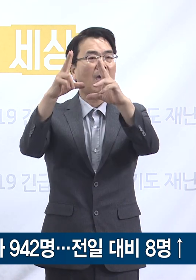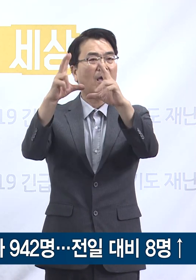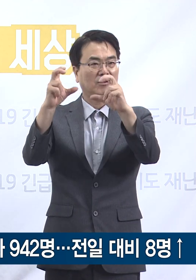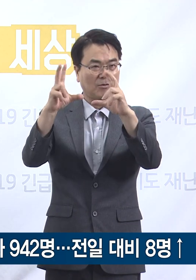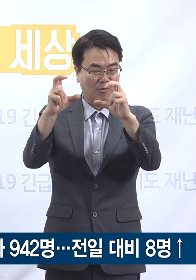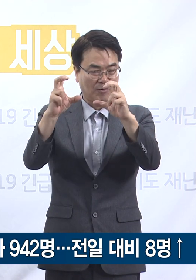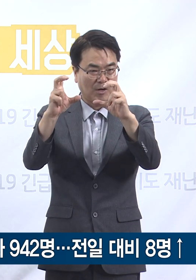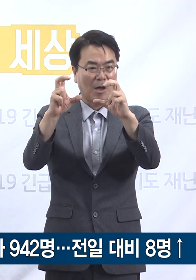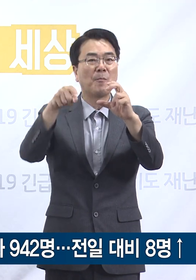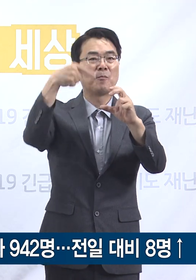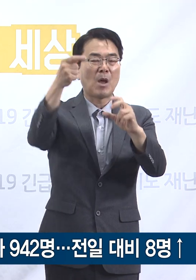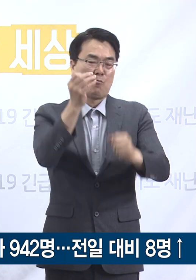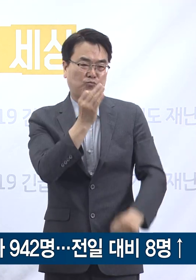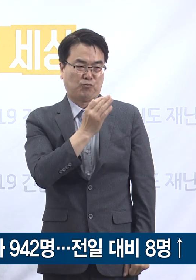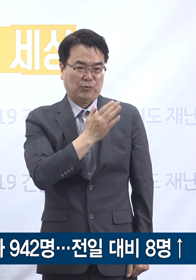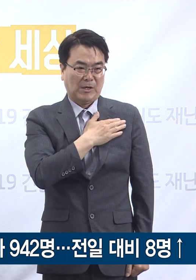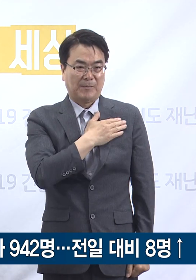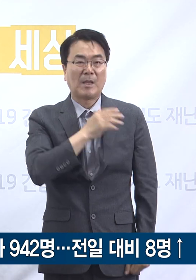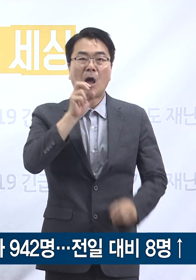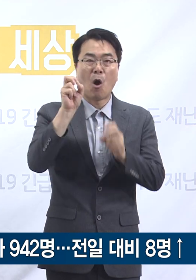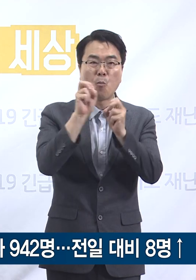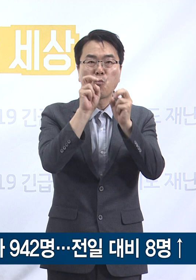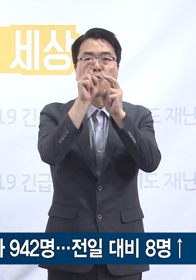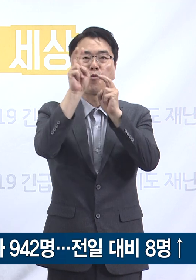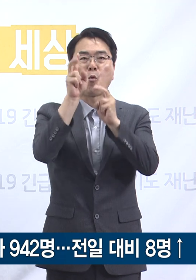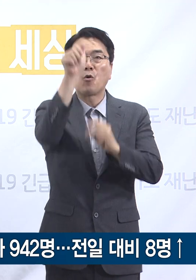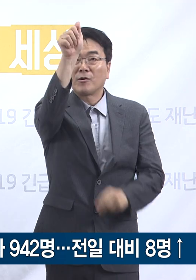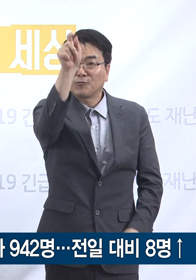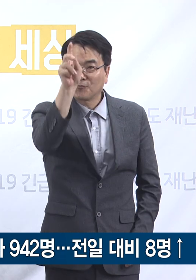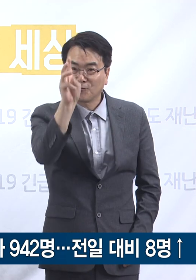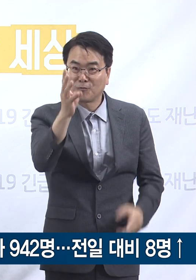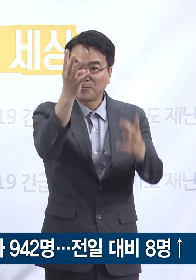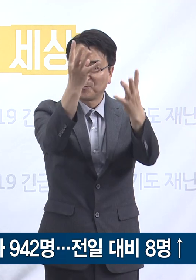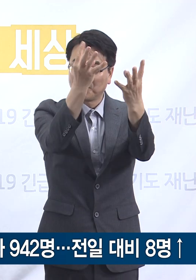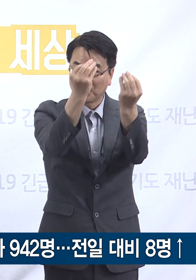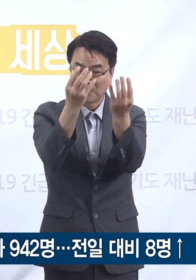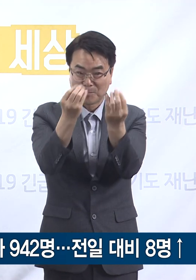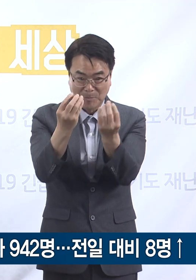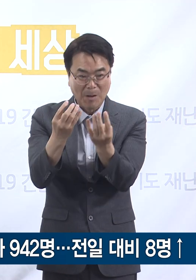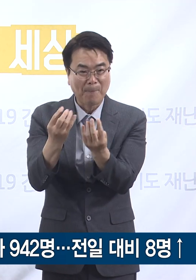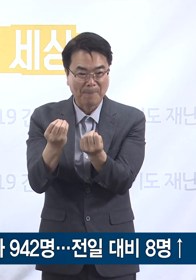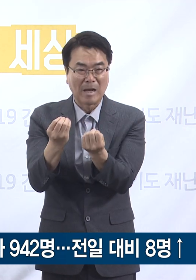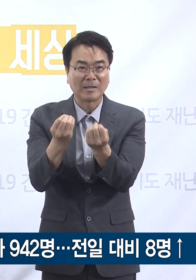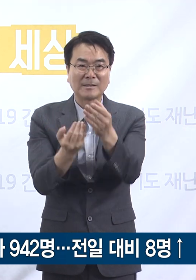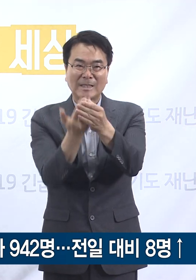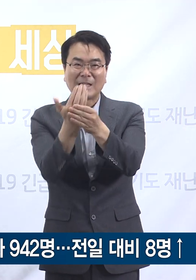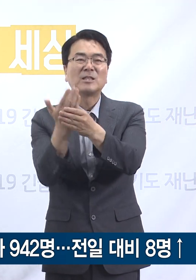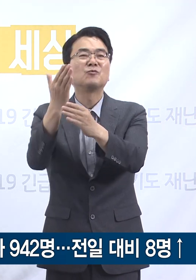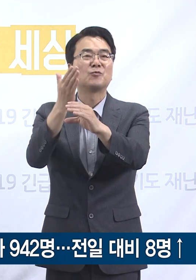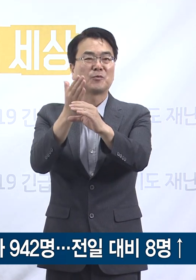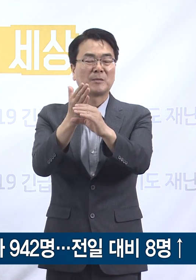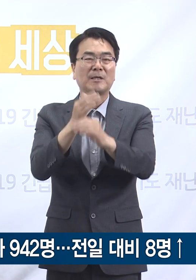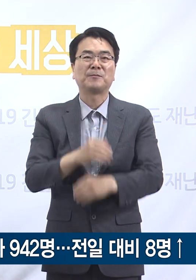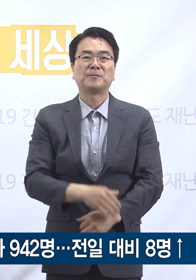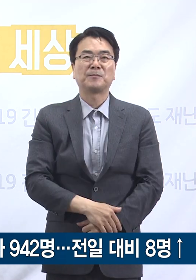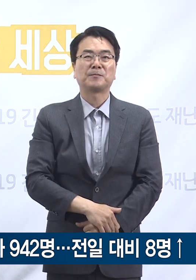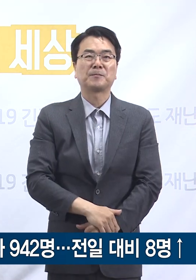부천시 132명, 용인시 87명 순으로 도내 29개 시군에서 확진자가 발생하였습니다.